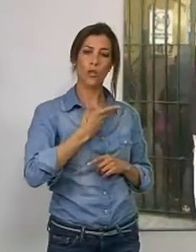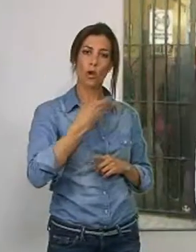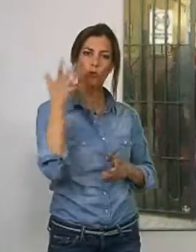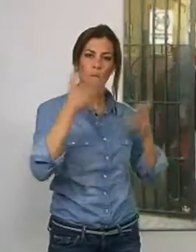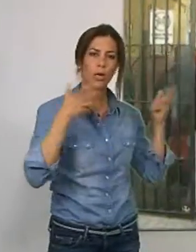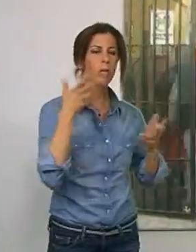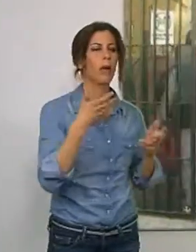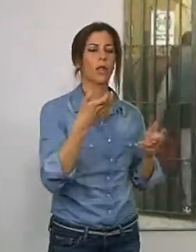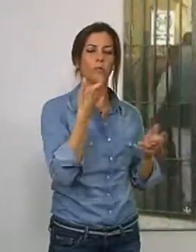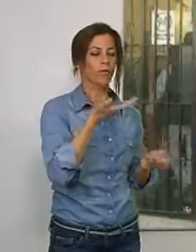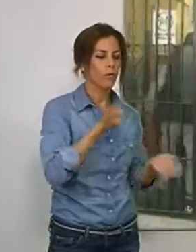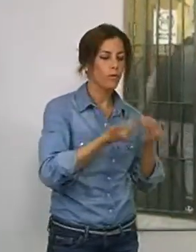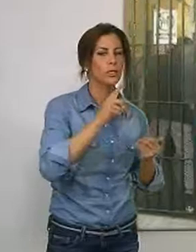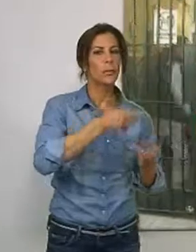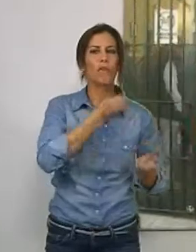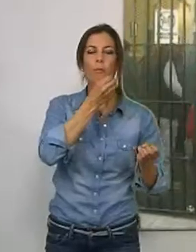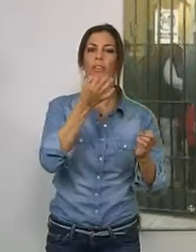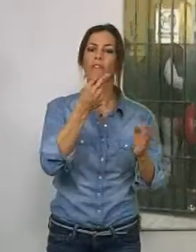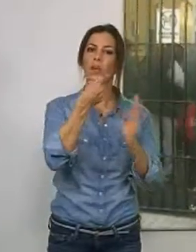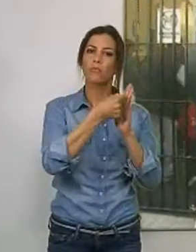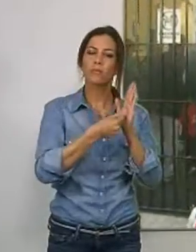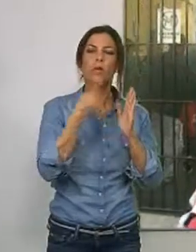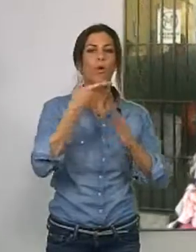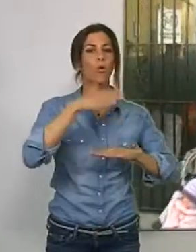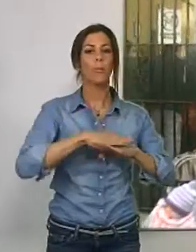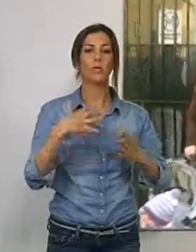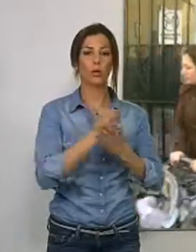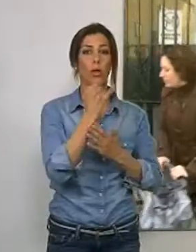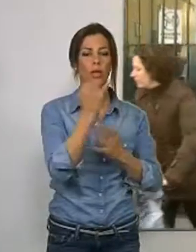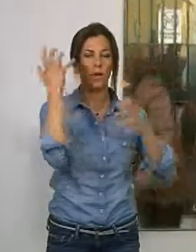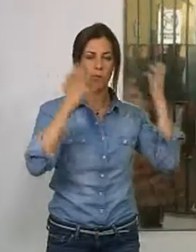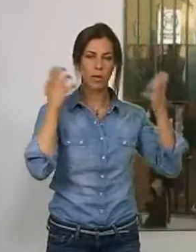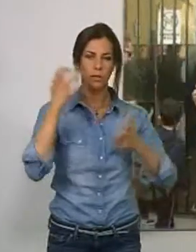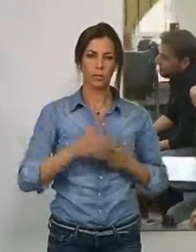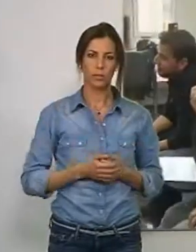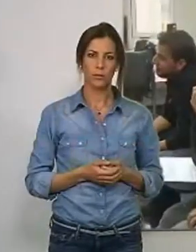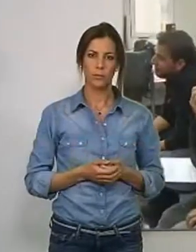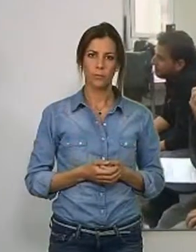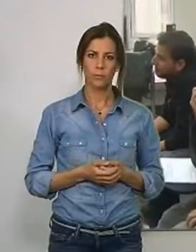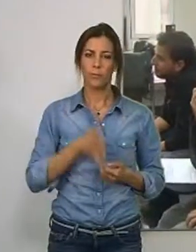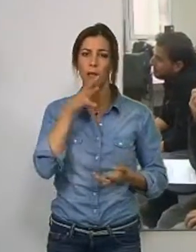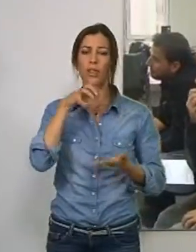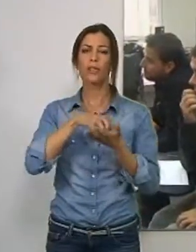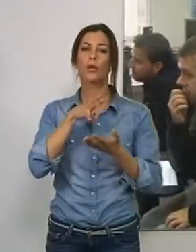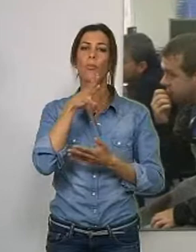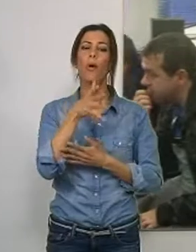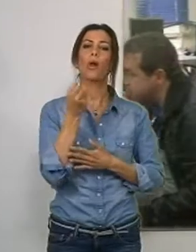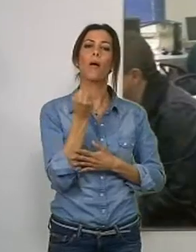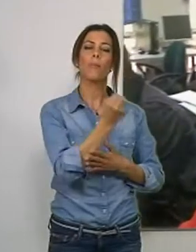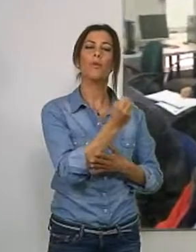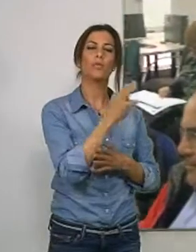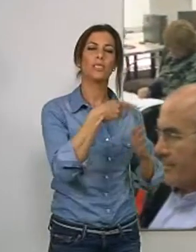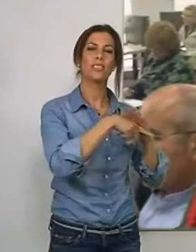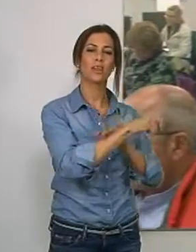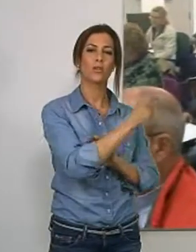deposiciones, se les informe de los requisitos que deben cumplir sus mascotas. El centro de apoyo al desarrollo